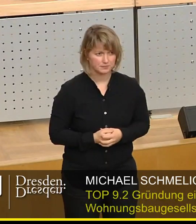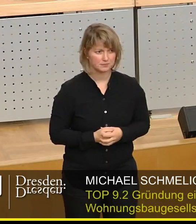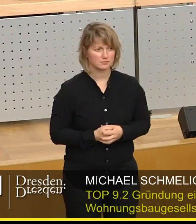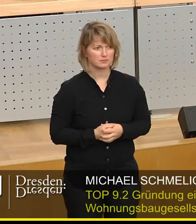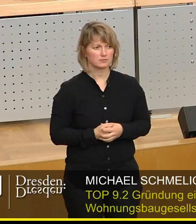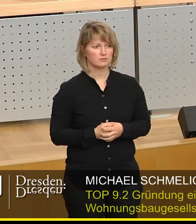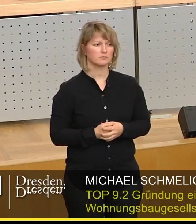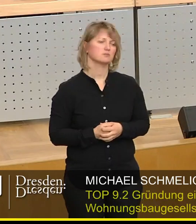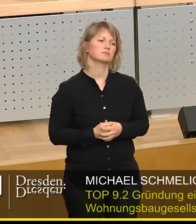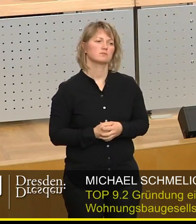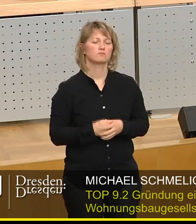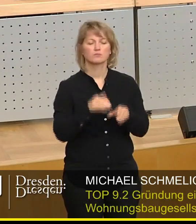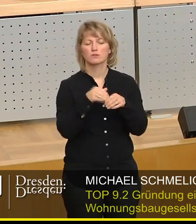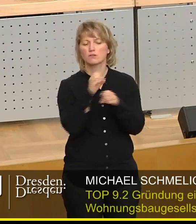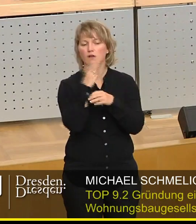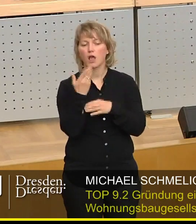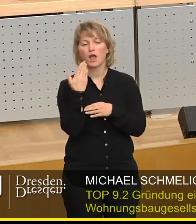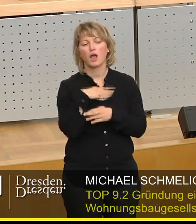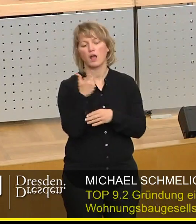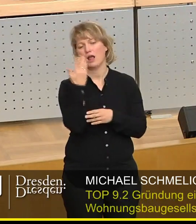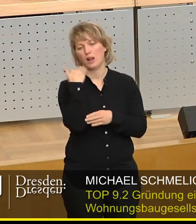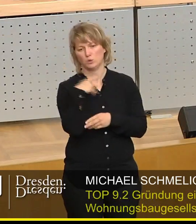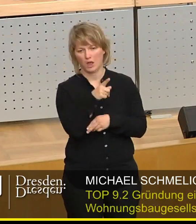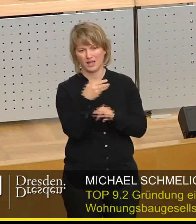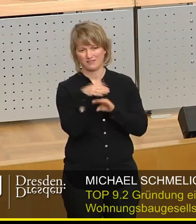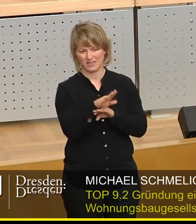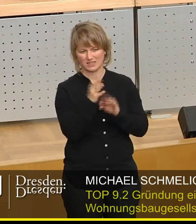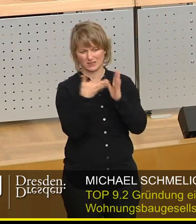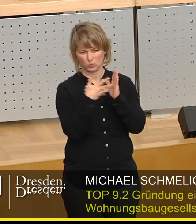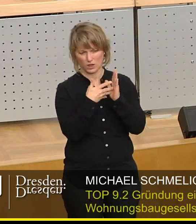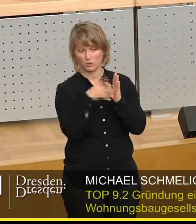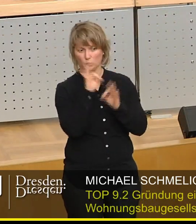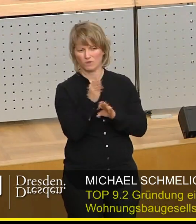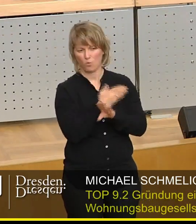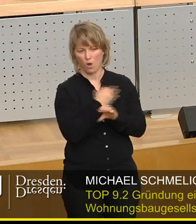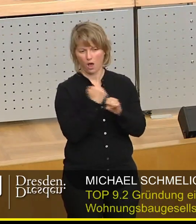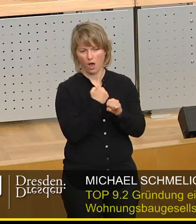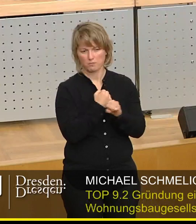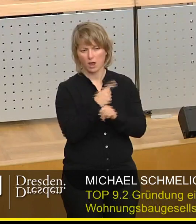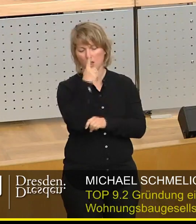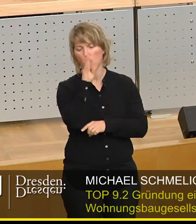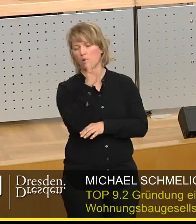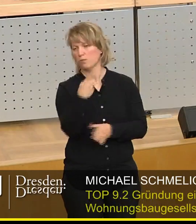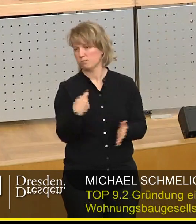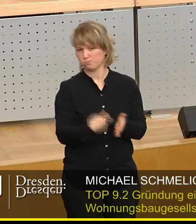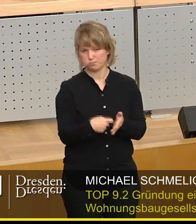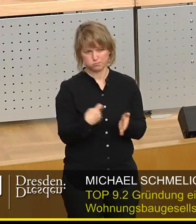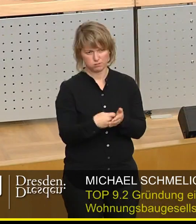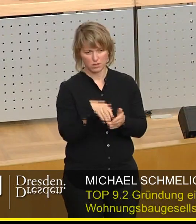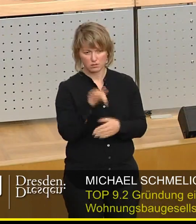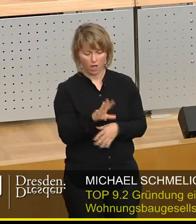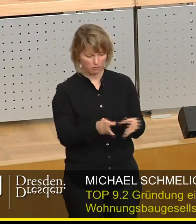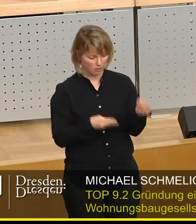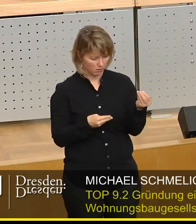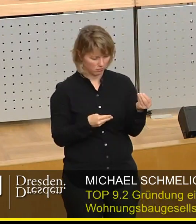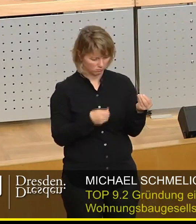abgesehen von der gründlichen Vorarbeit von Luther in dem Gutachten, die auch teuer genug war, hätte ich mir mehr erwünscht.